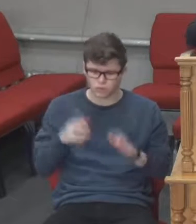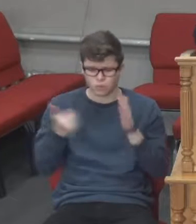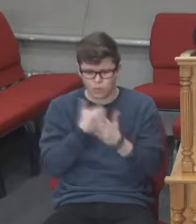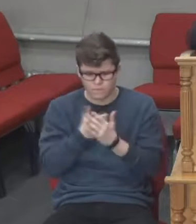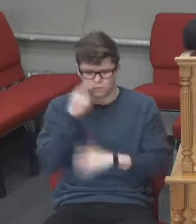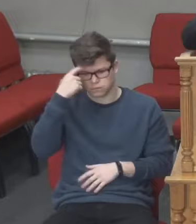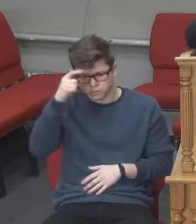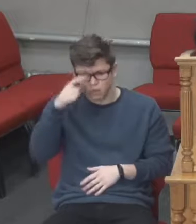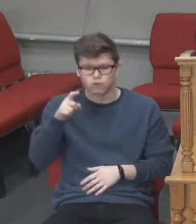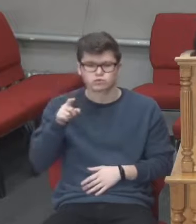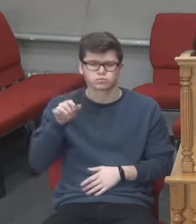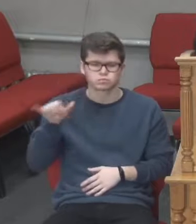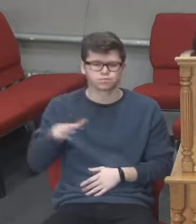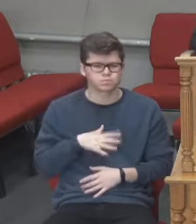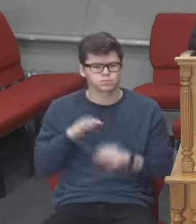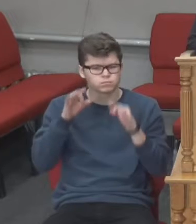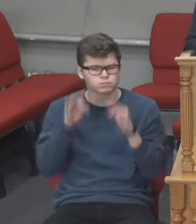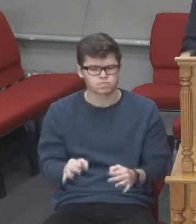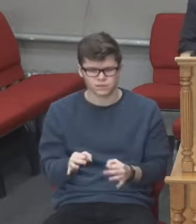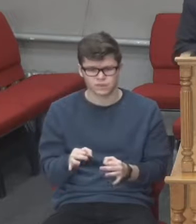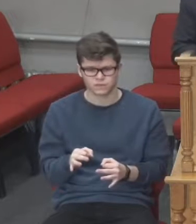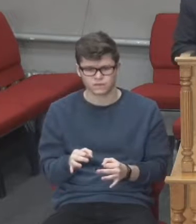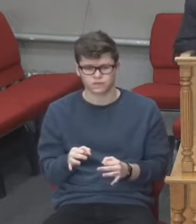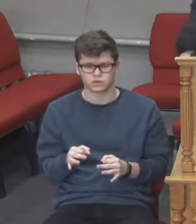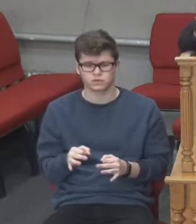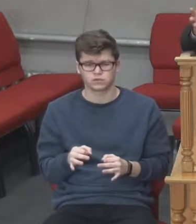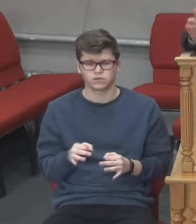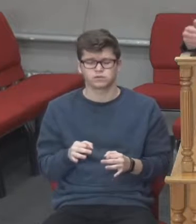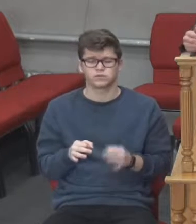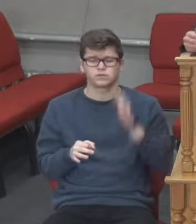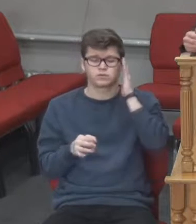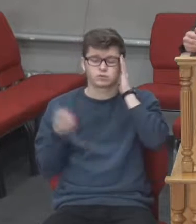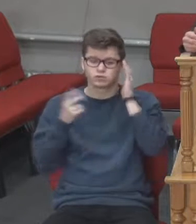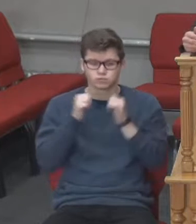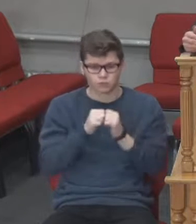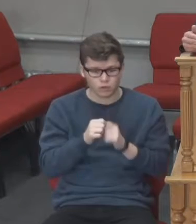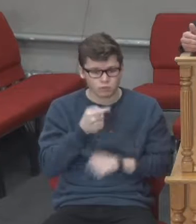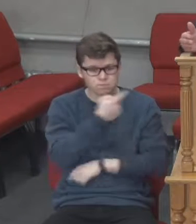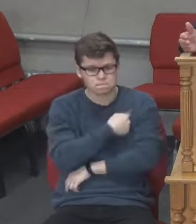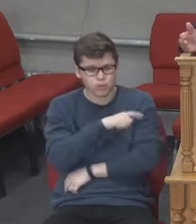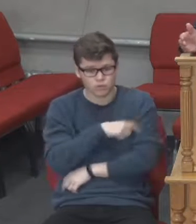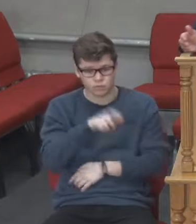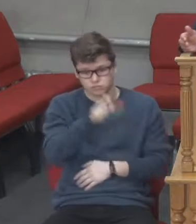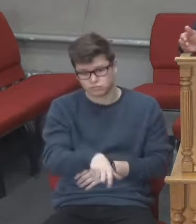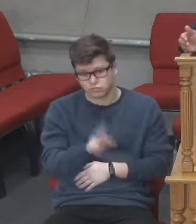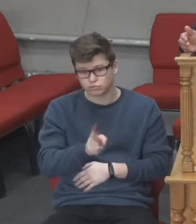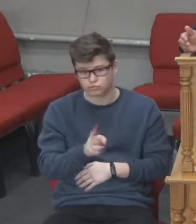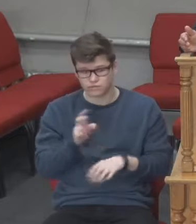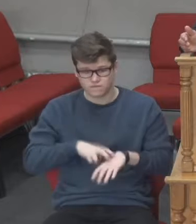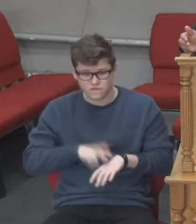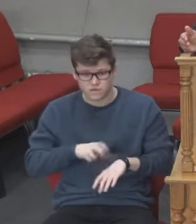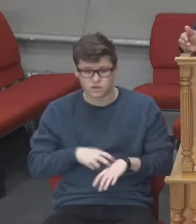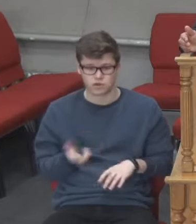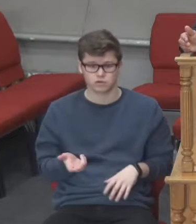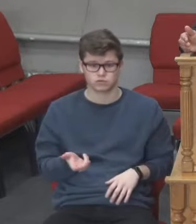вкладалися в життя, вони реалізовувалися. Потрібно молитися за лікарів. Правда? На цих